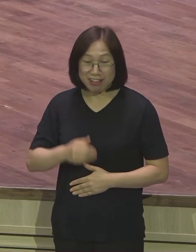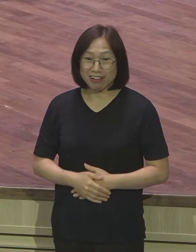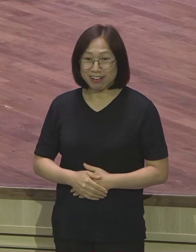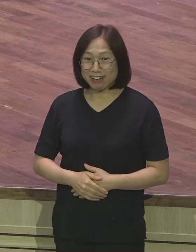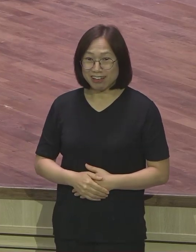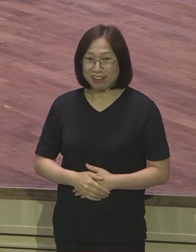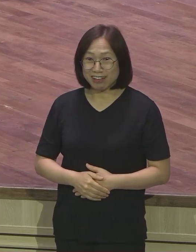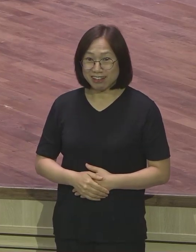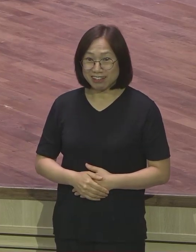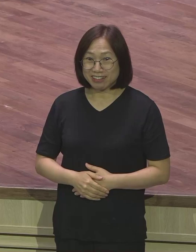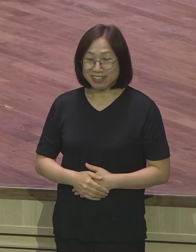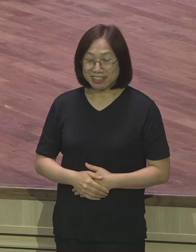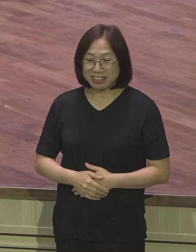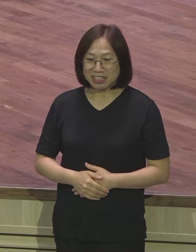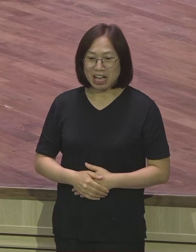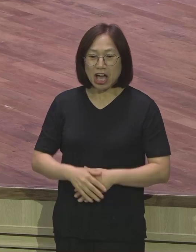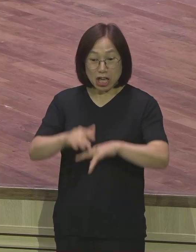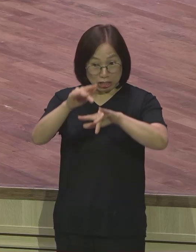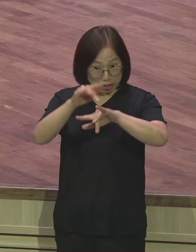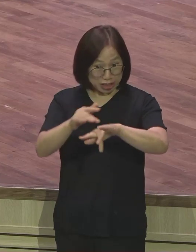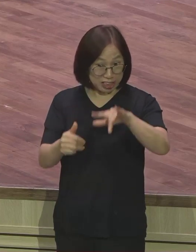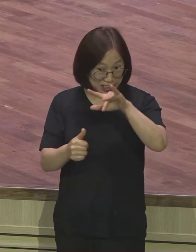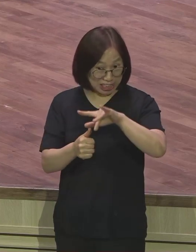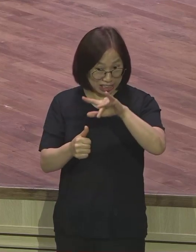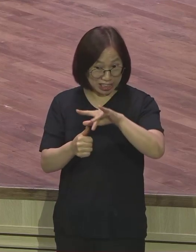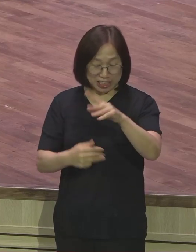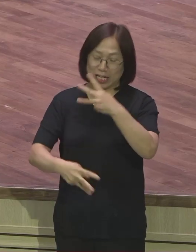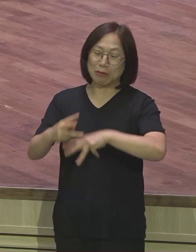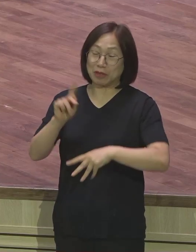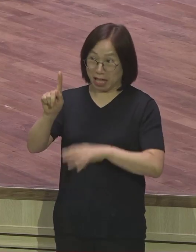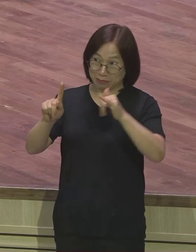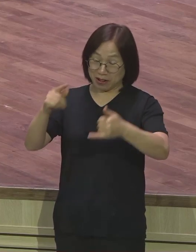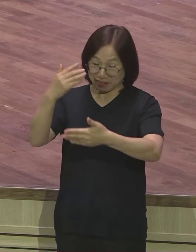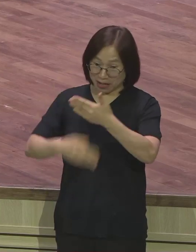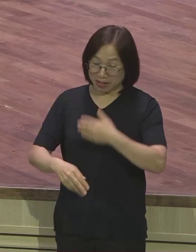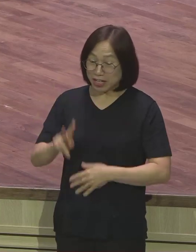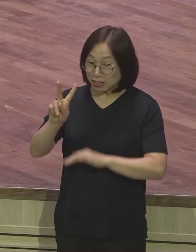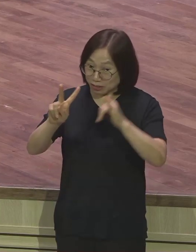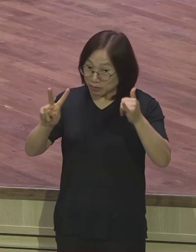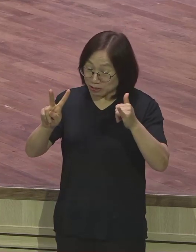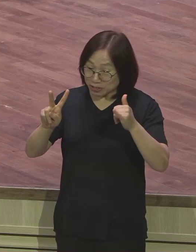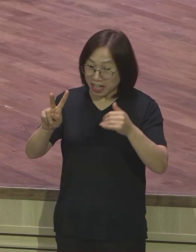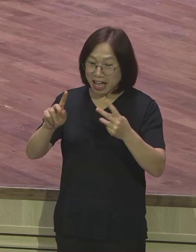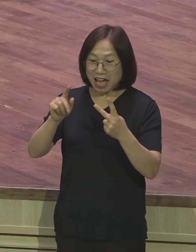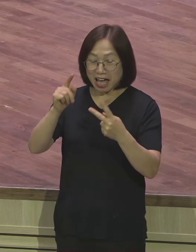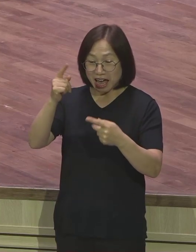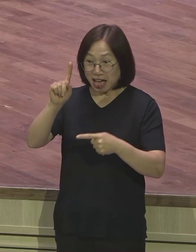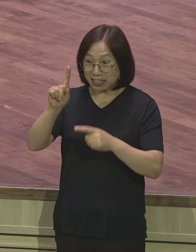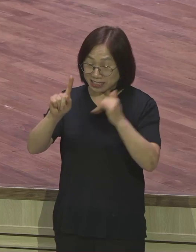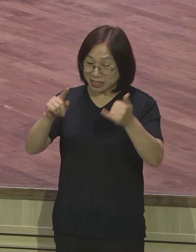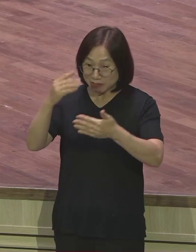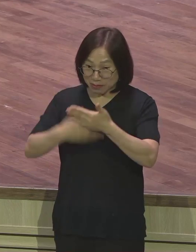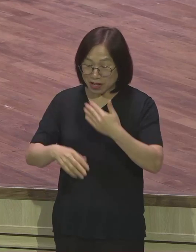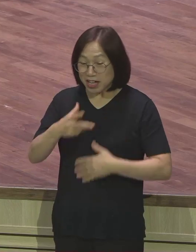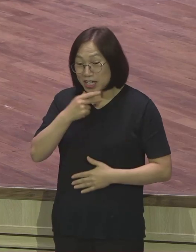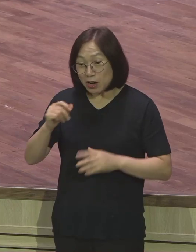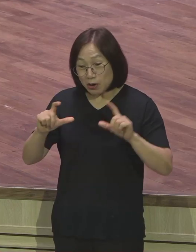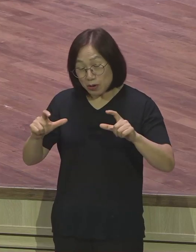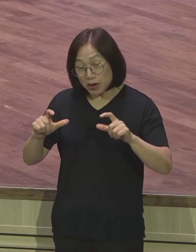그 랩몬트가 한 명 딱 남았습니다. 두 명 중에 그나마 한 명 비록 영어권은 아니지만 그래도 어쨌든 다민족